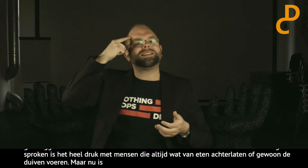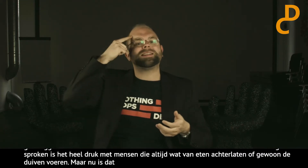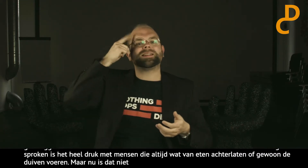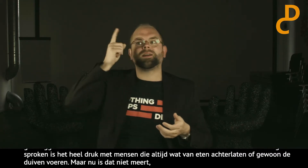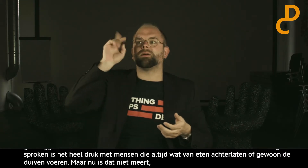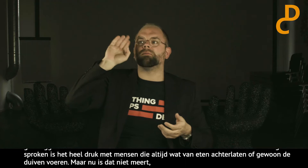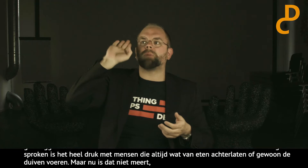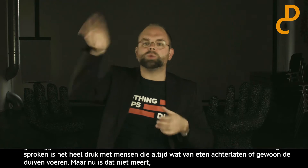eten.